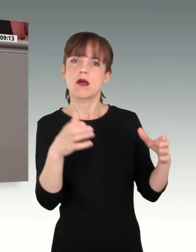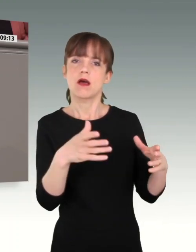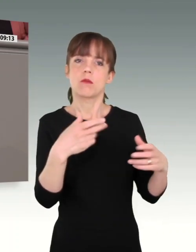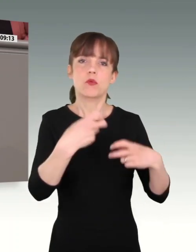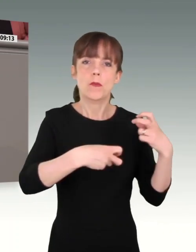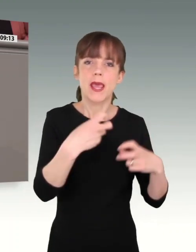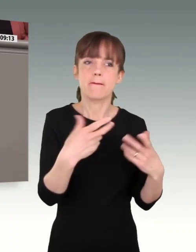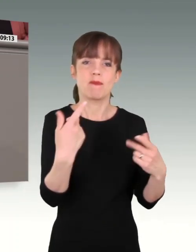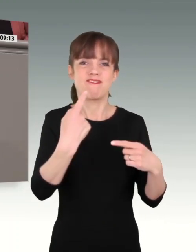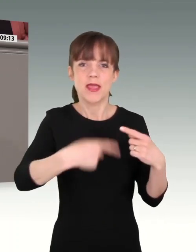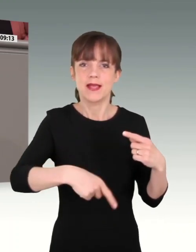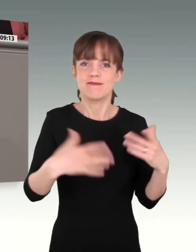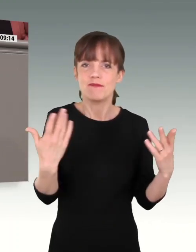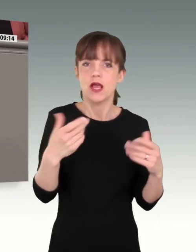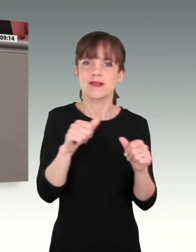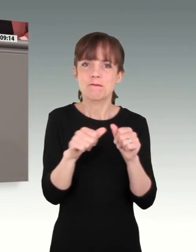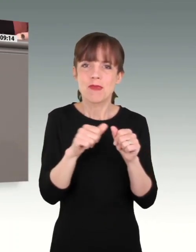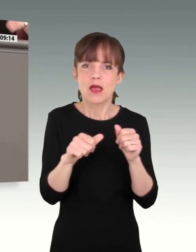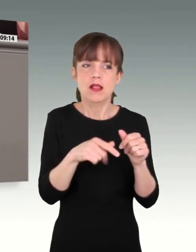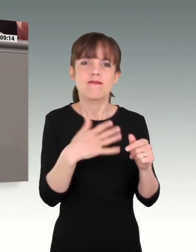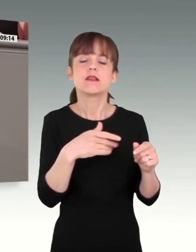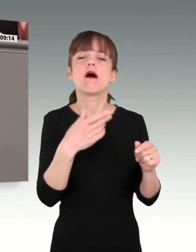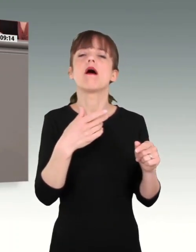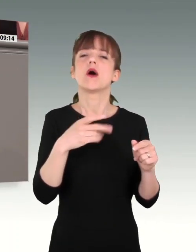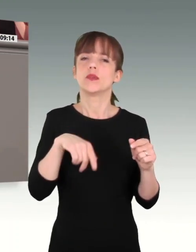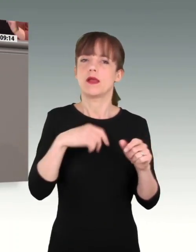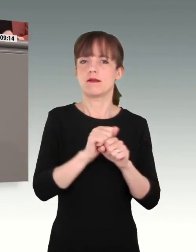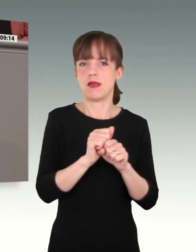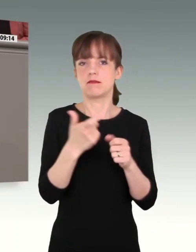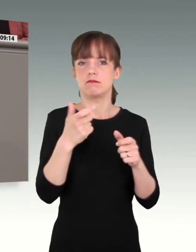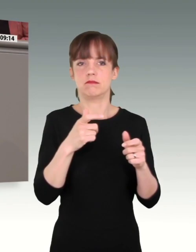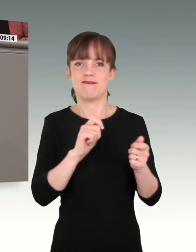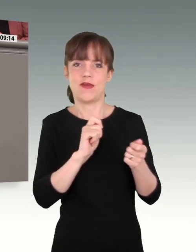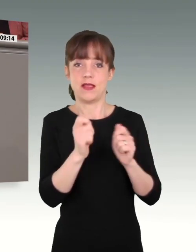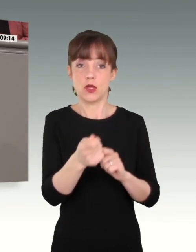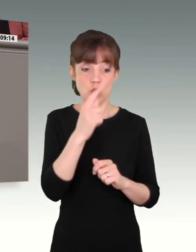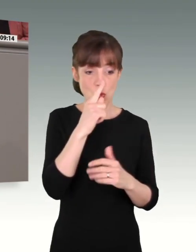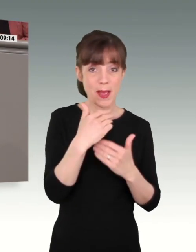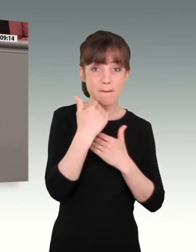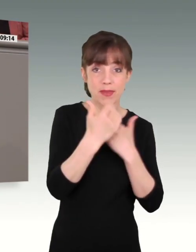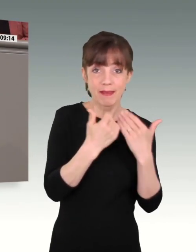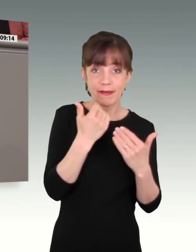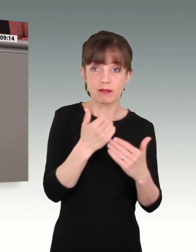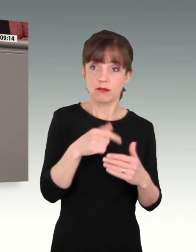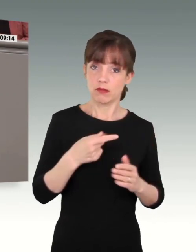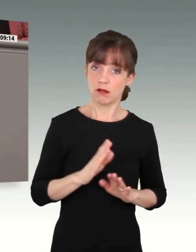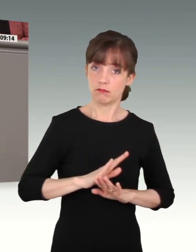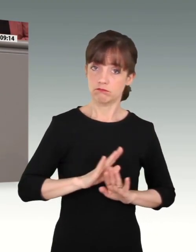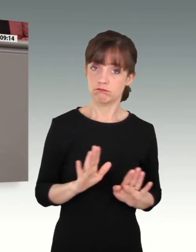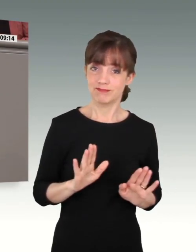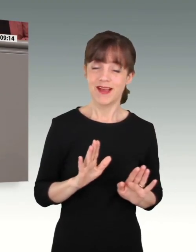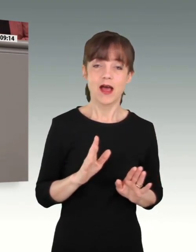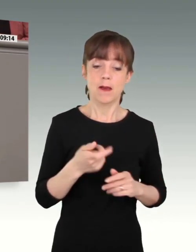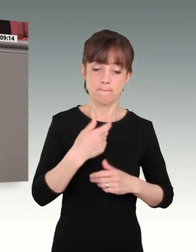und im Kleinen fehlt und wo wir dann aber auch gegensteuern können. Denn nur der Bericht alleine hilft ja nichts, sondern Handeln ist gefragt, mehr denn je.